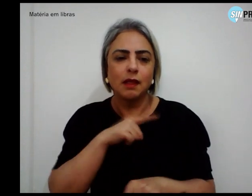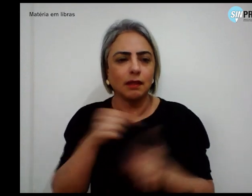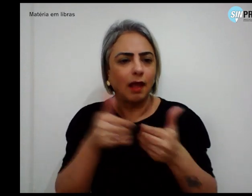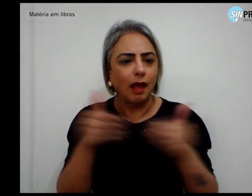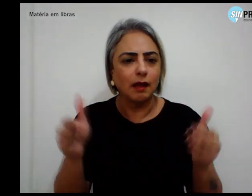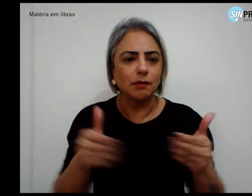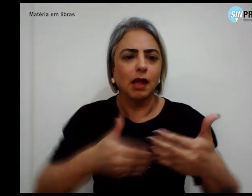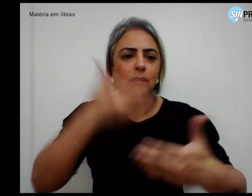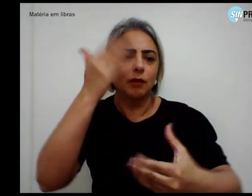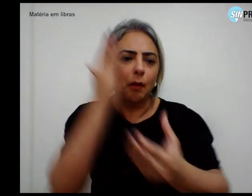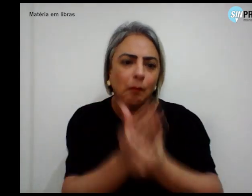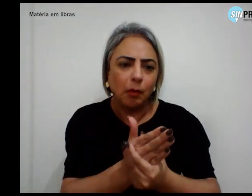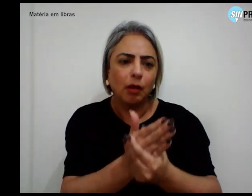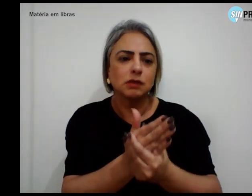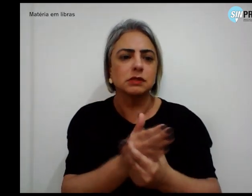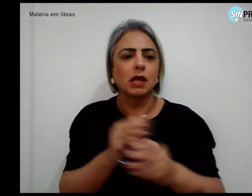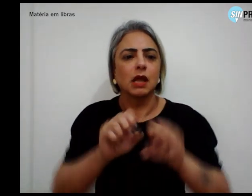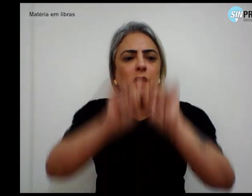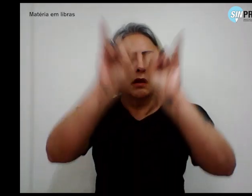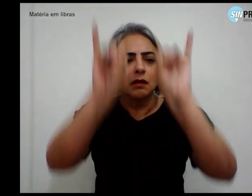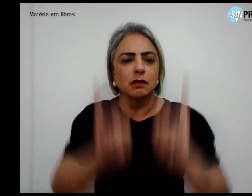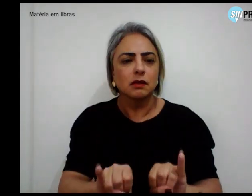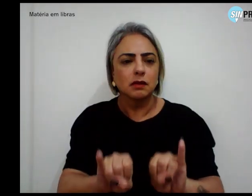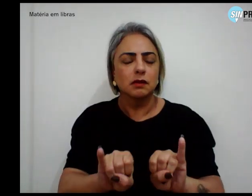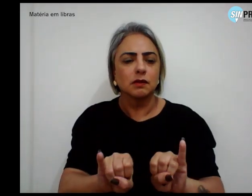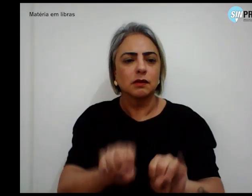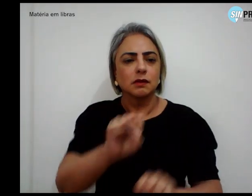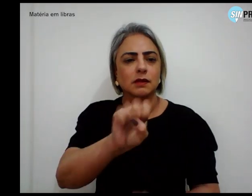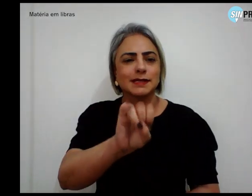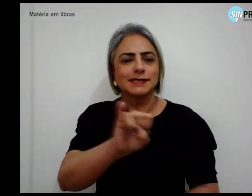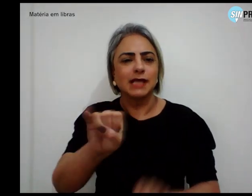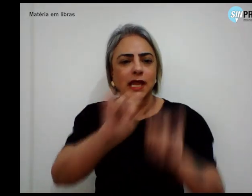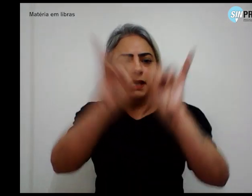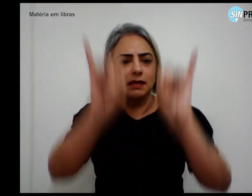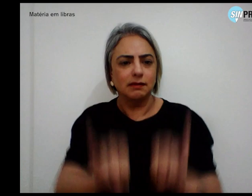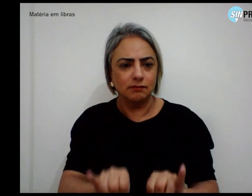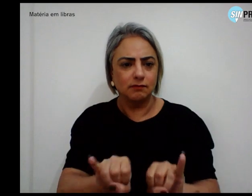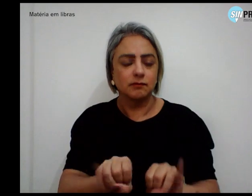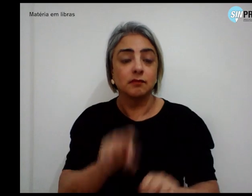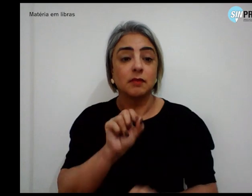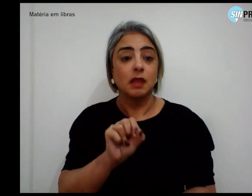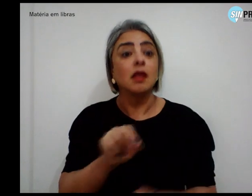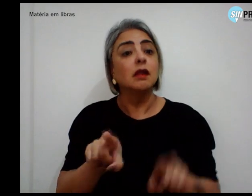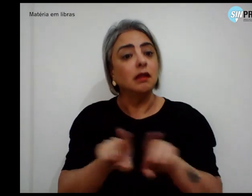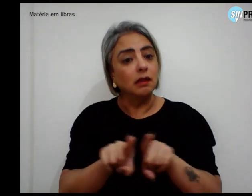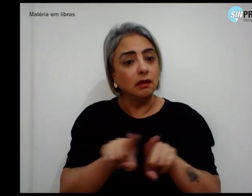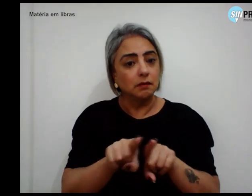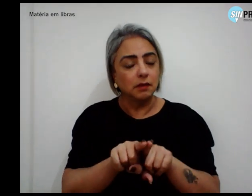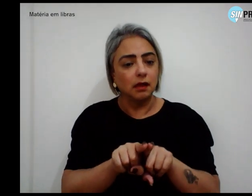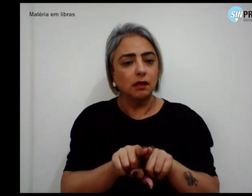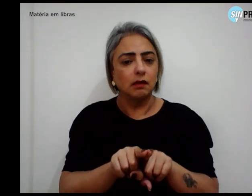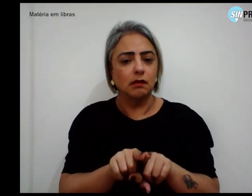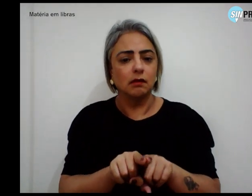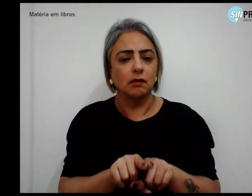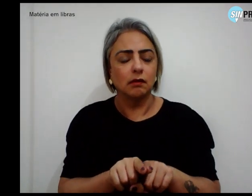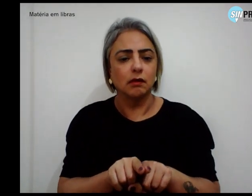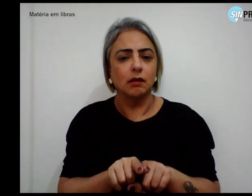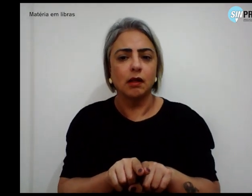processos via sistema eletrônico de informação. Além disso, acabam